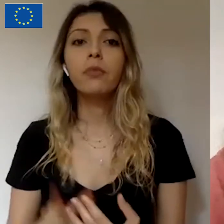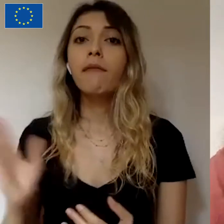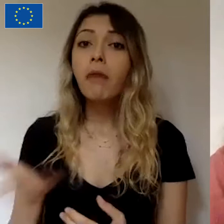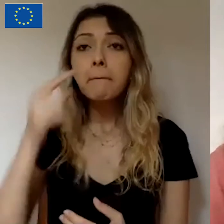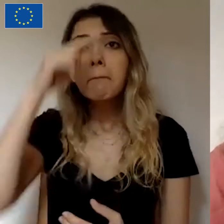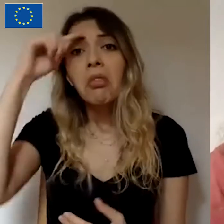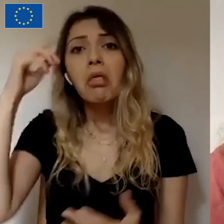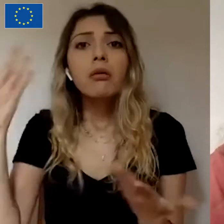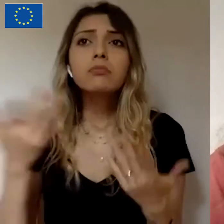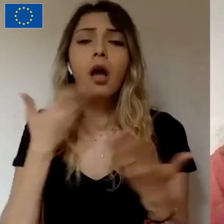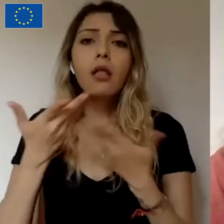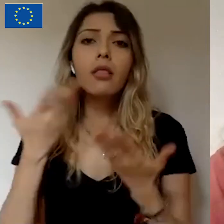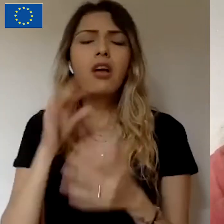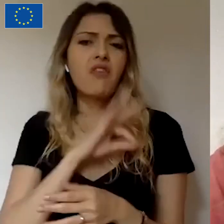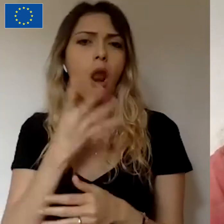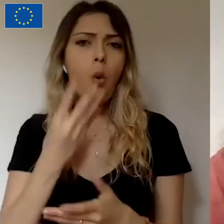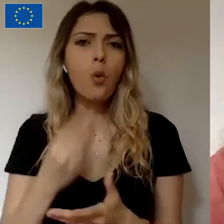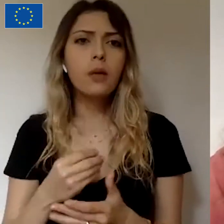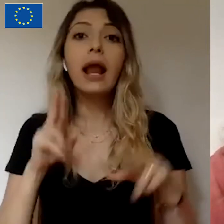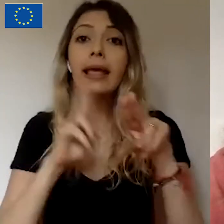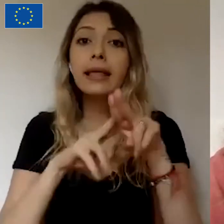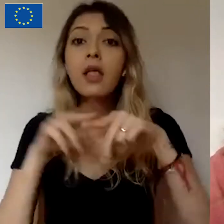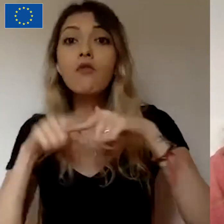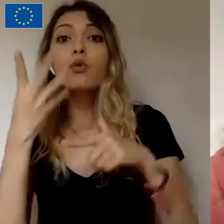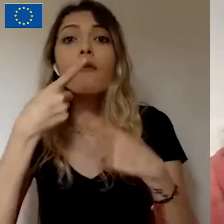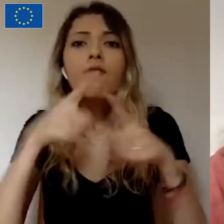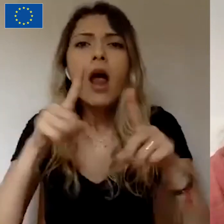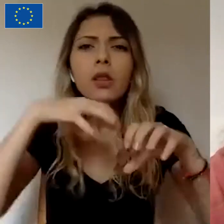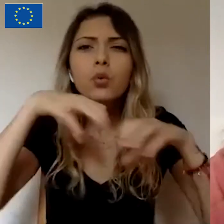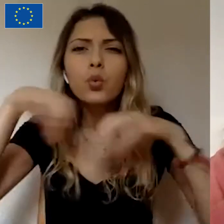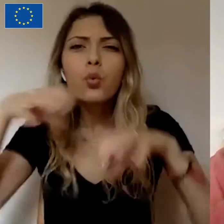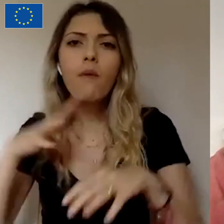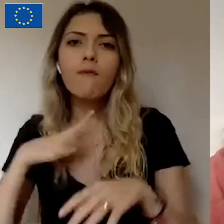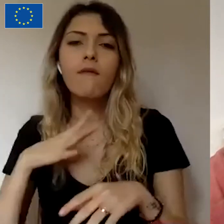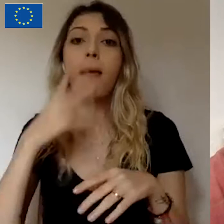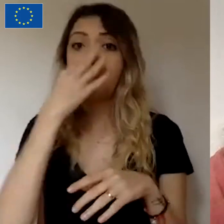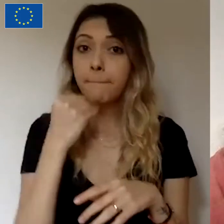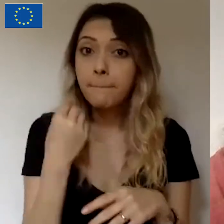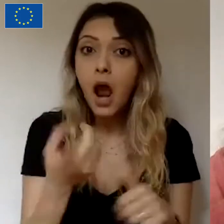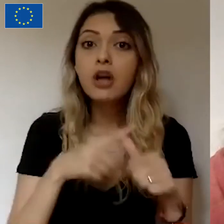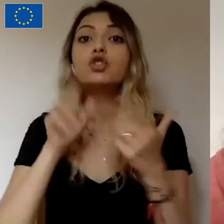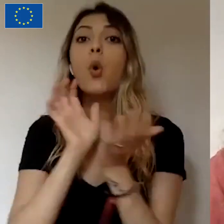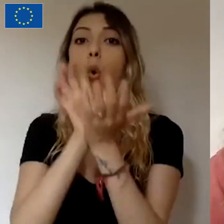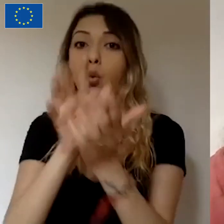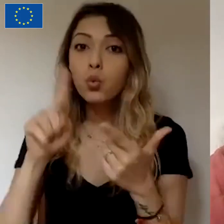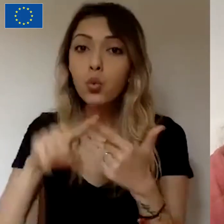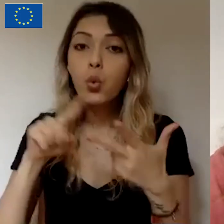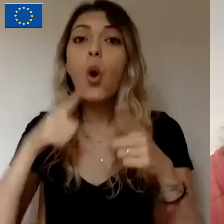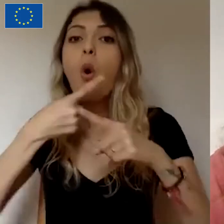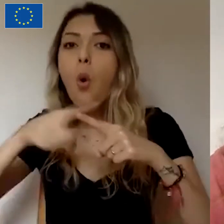bahsetmekte fayda var. Kitlesel fonlamanın dört türü var. Bağış bazlı, ödül bazlı, hisse bazlı ve borç bazlı olmak üzere.